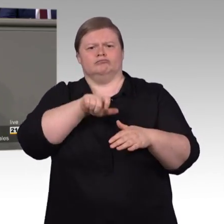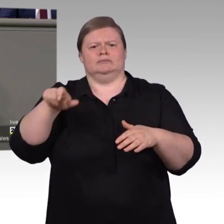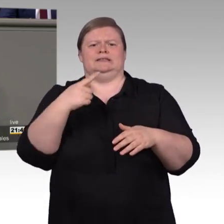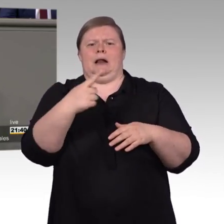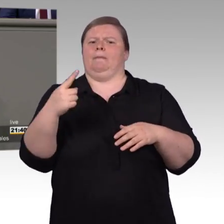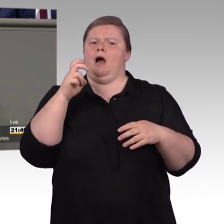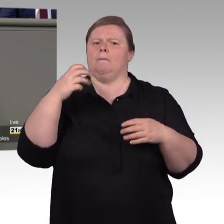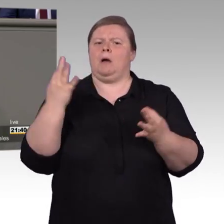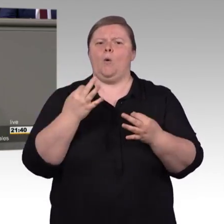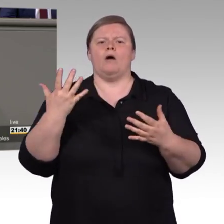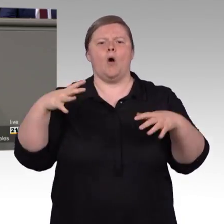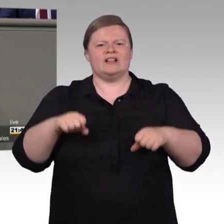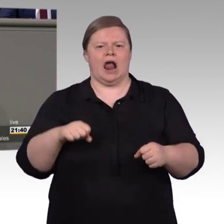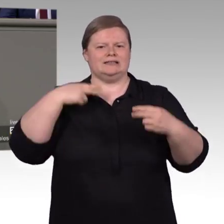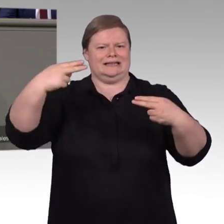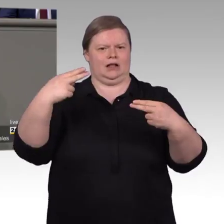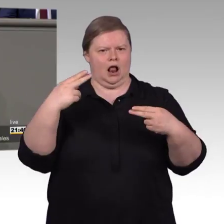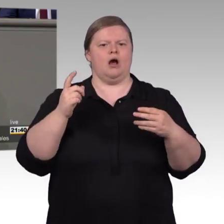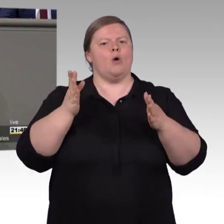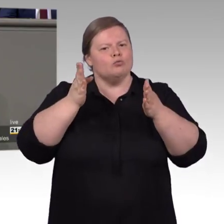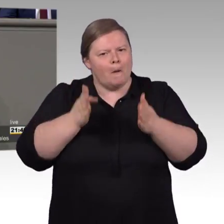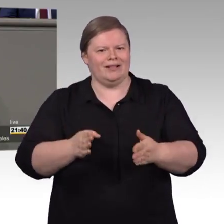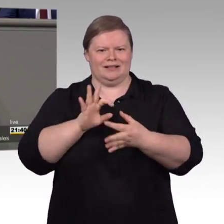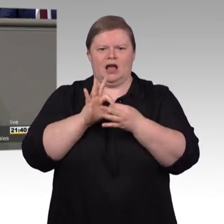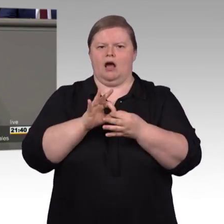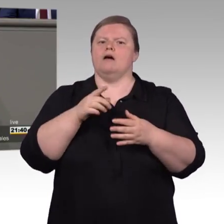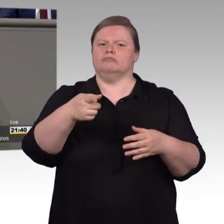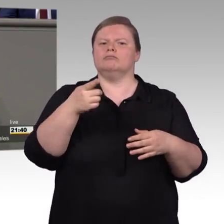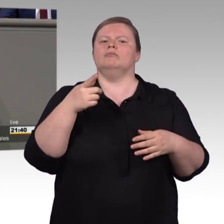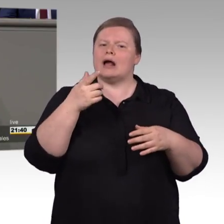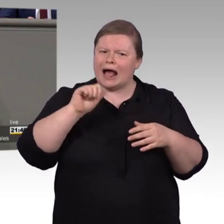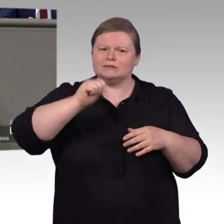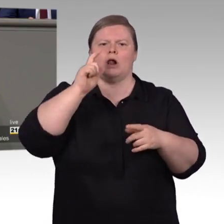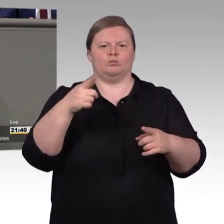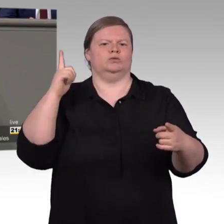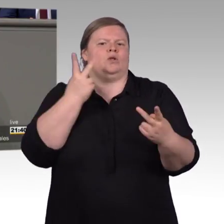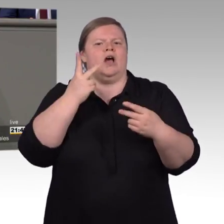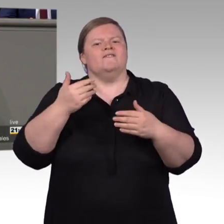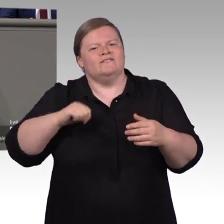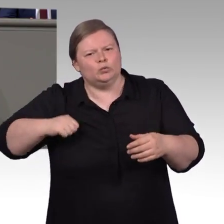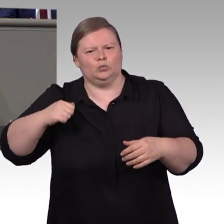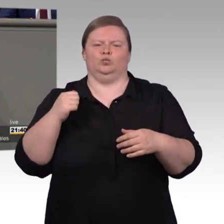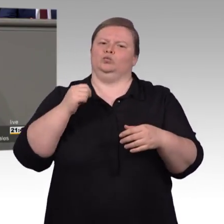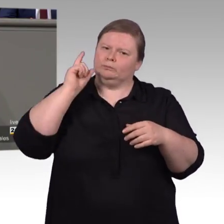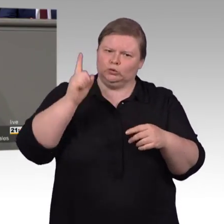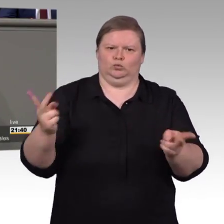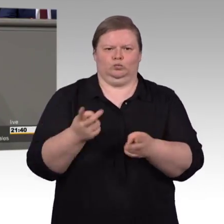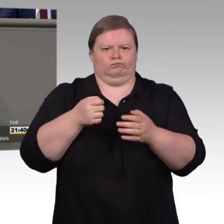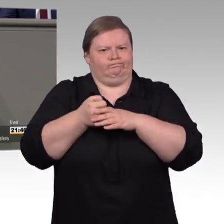werden jetzt um ein Jahr verlängert. Und damit schaffen wir auch Raum für eine gründliche Debatte, um, wie im Koalitionsvertrag festgelegt, diese Regelungen